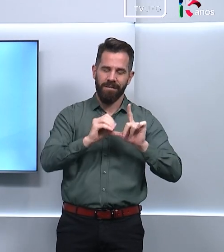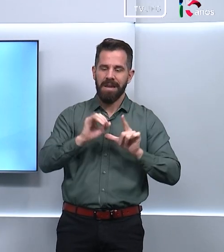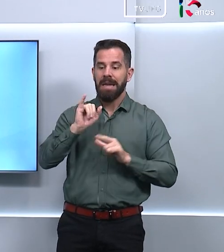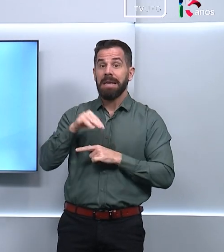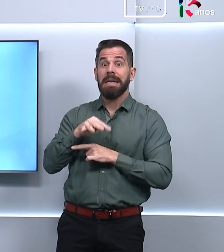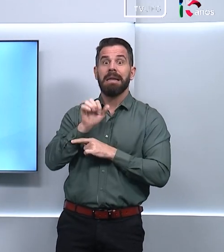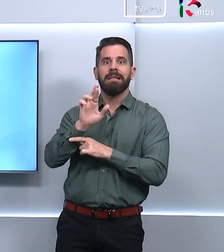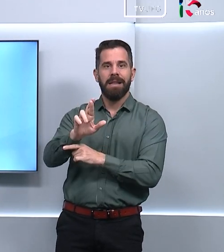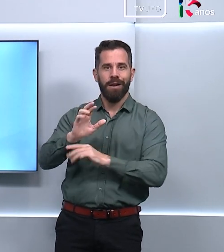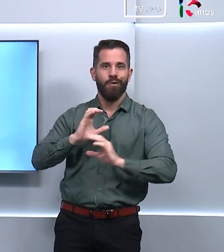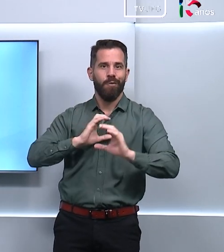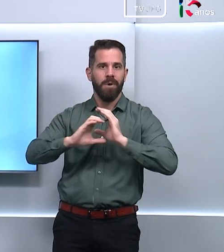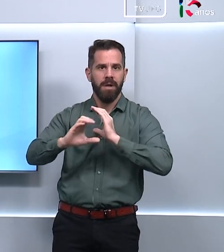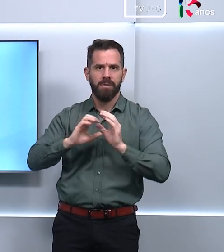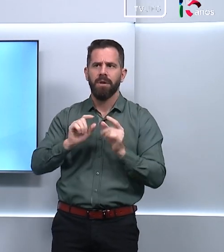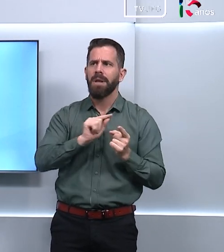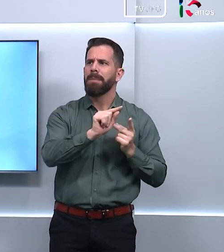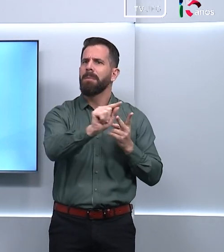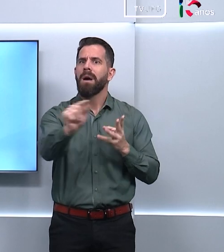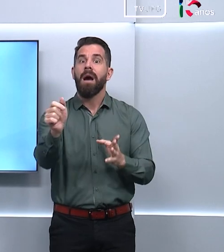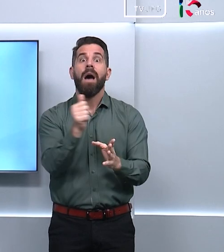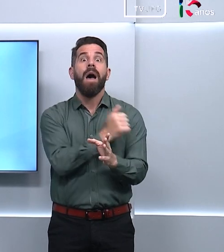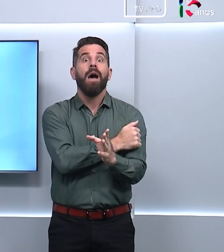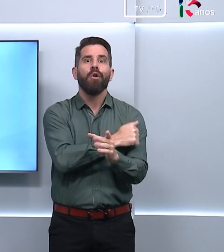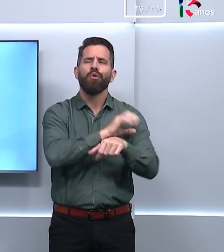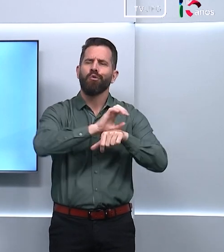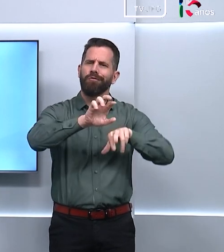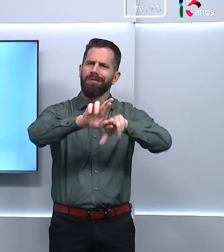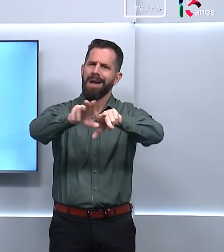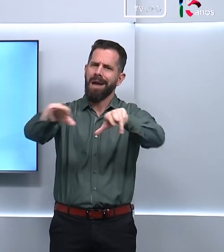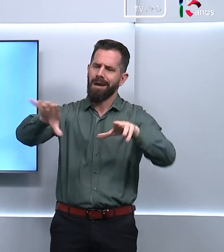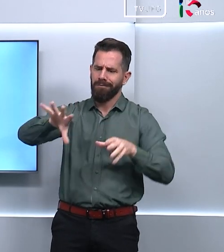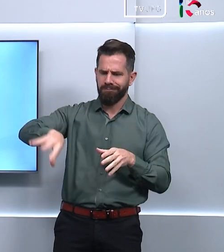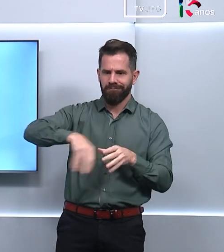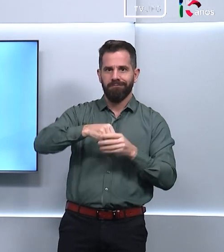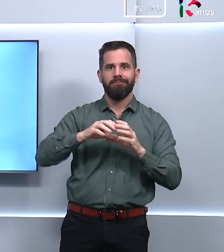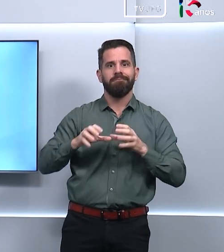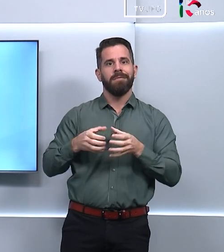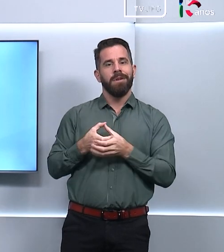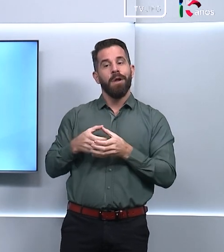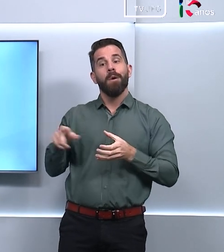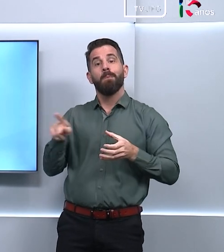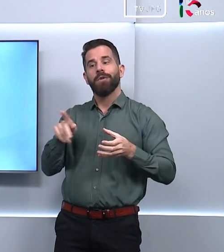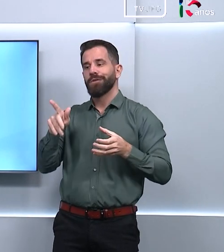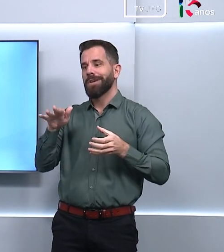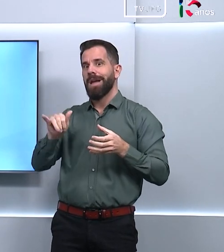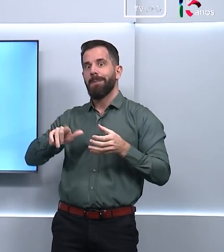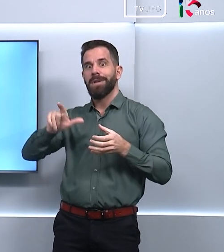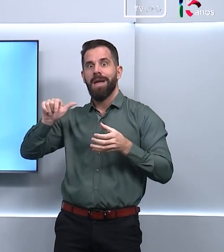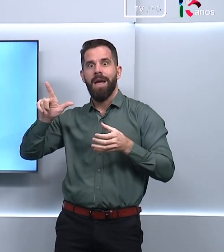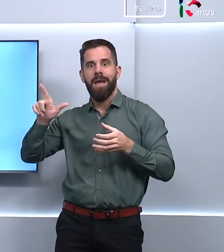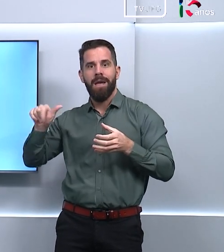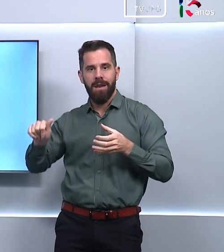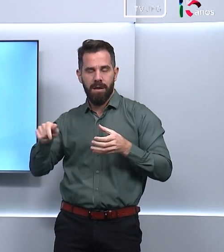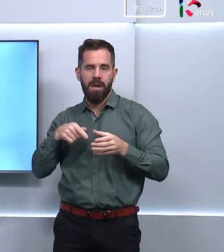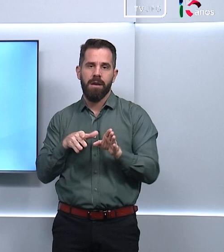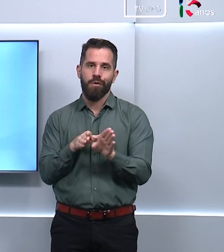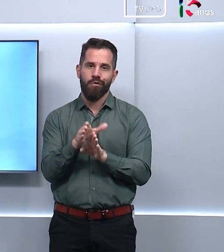que reúne estudantes de diferentes cursos da universidade e que é coordenado pela professora Gabriela Marques.